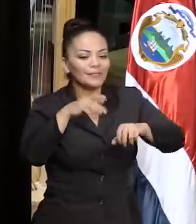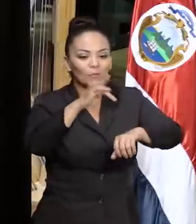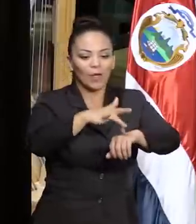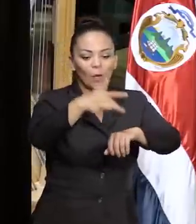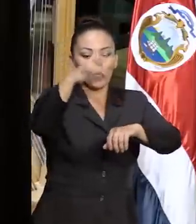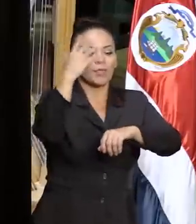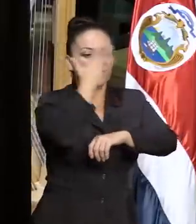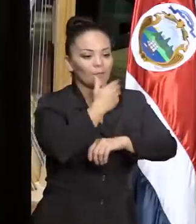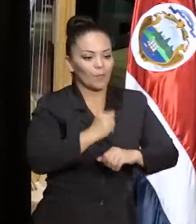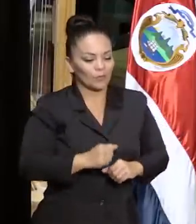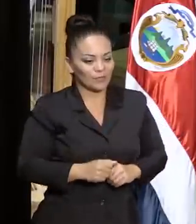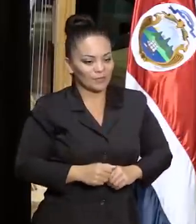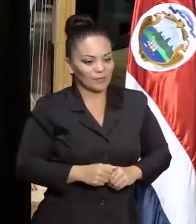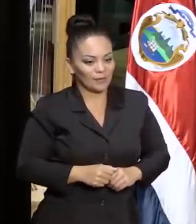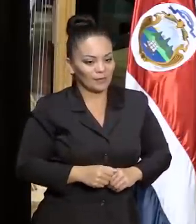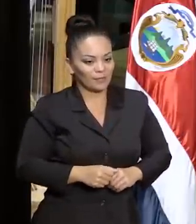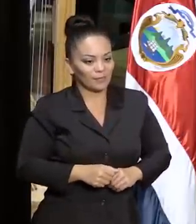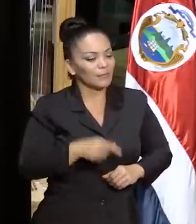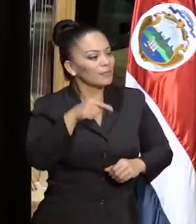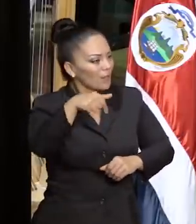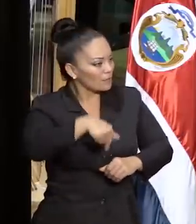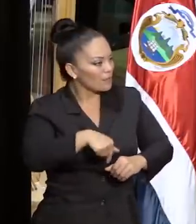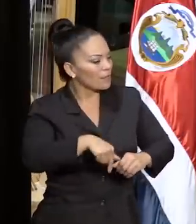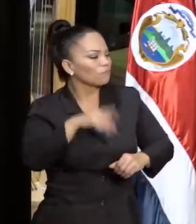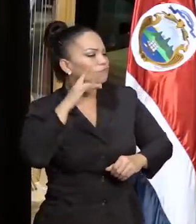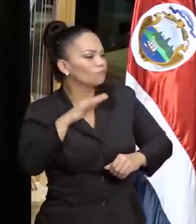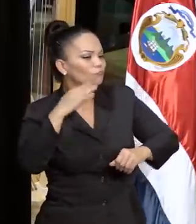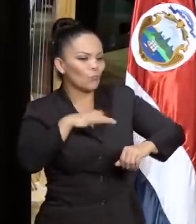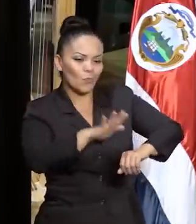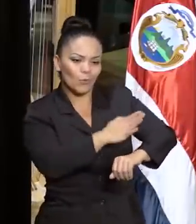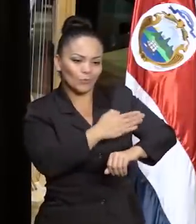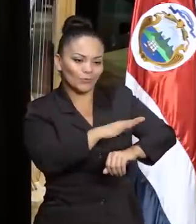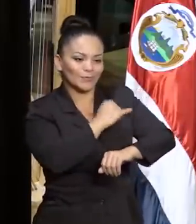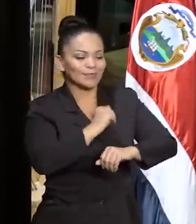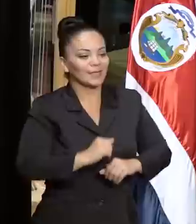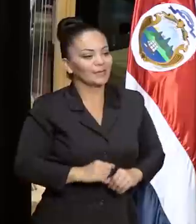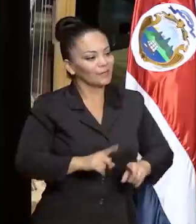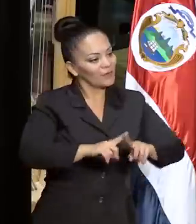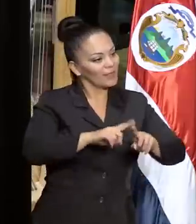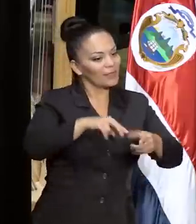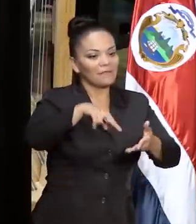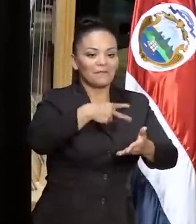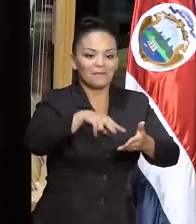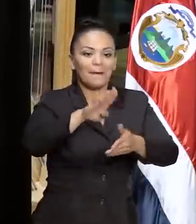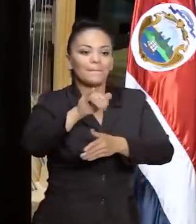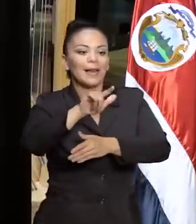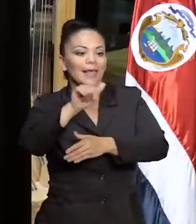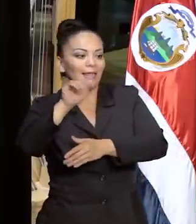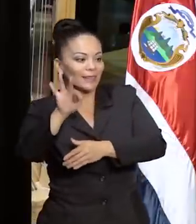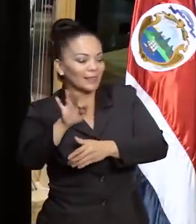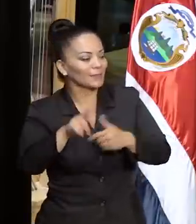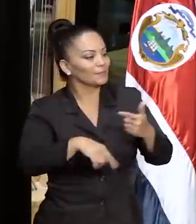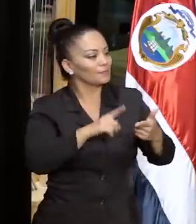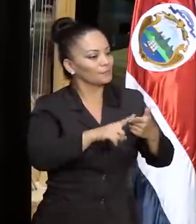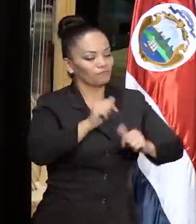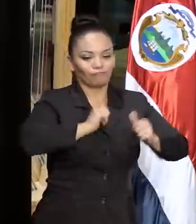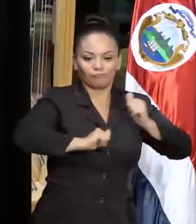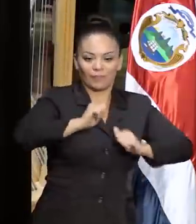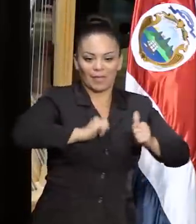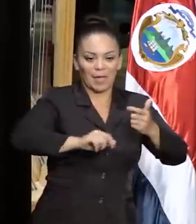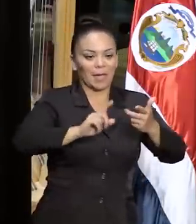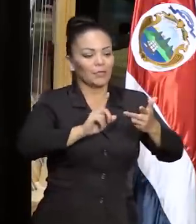que se han interpretado las piezas musicales, se ha bailado el ballet, las obras